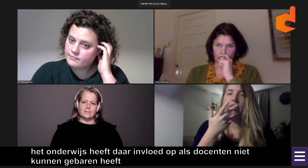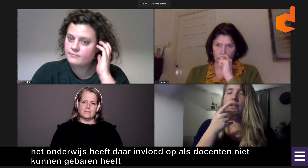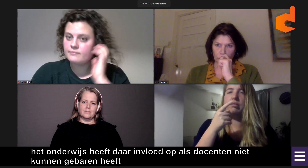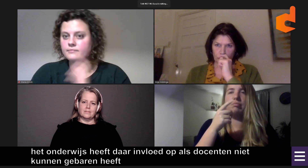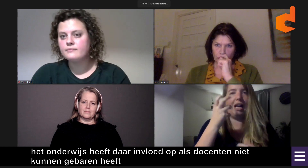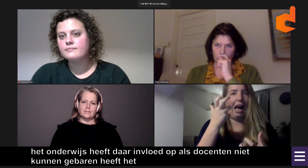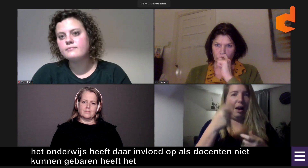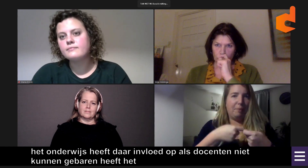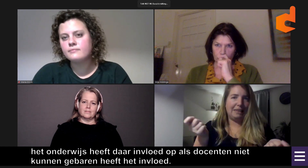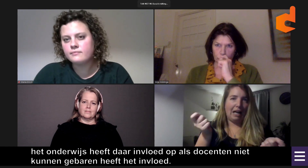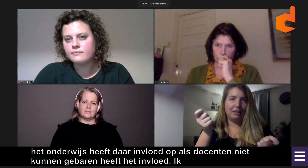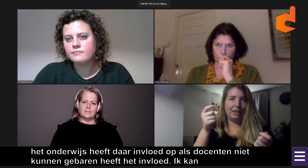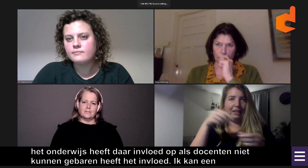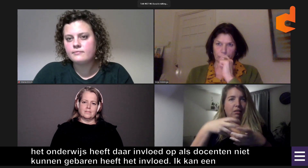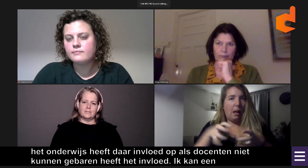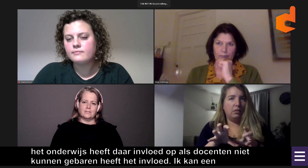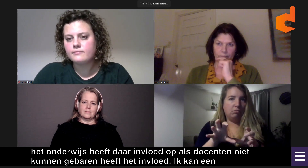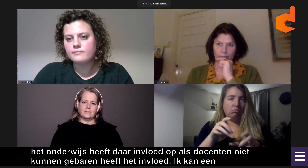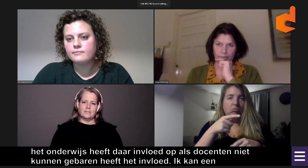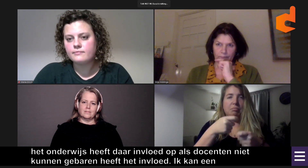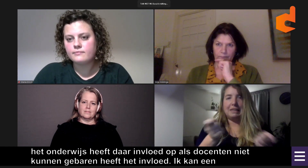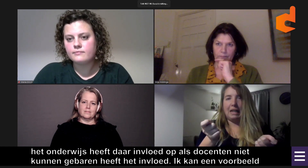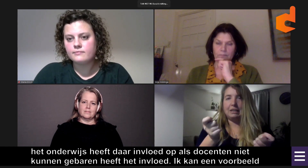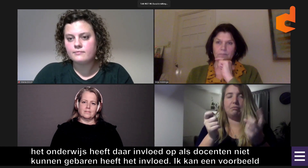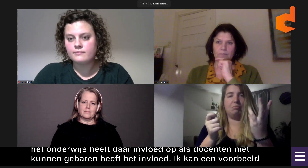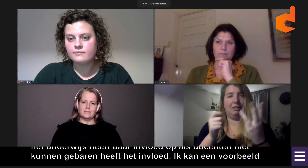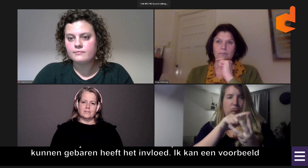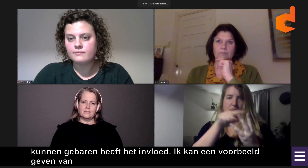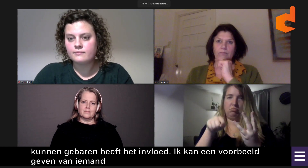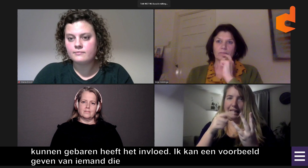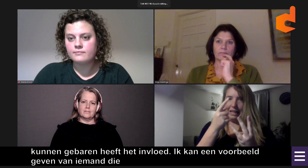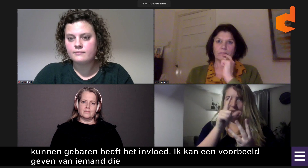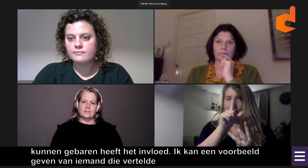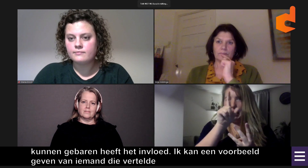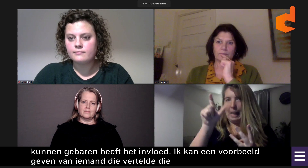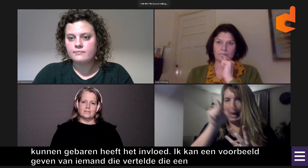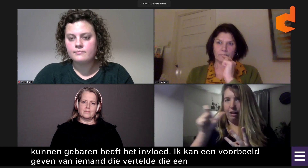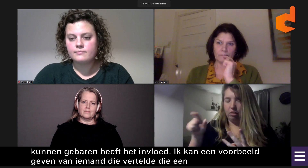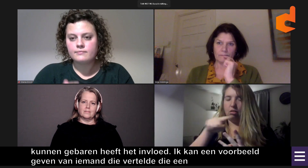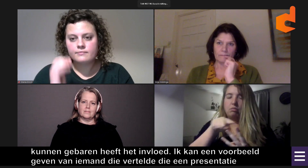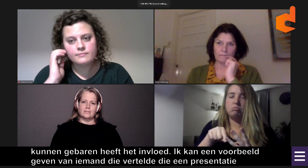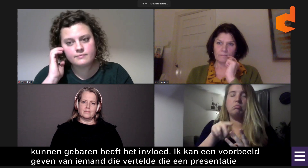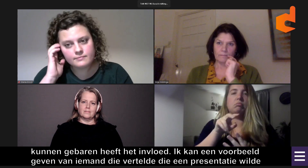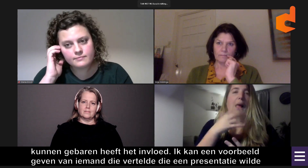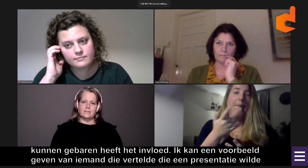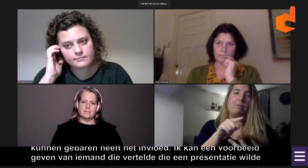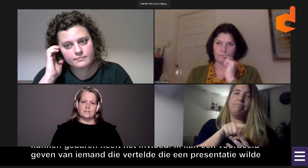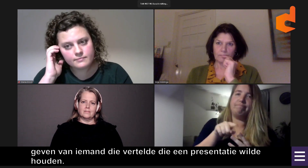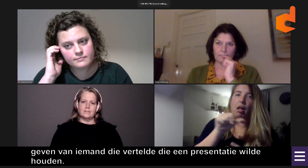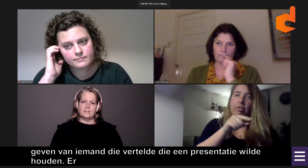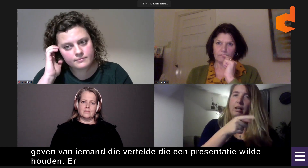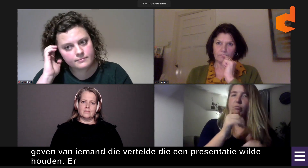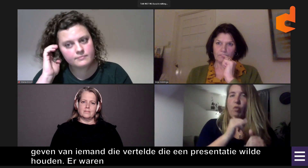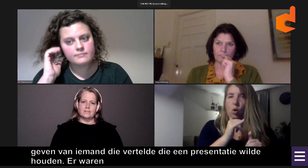Ik kan één voorbeeld noemen van iemand die me vertelde dat hij graag in de klas een presentatie wilde houden. Dat waren drie